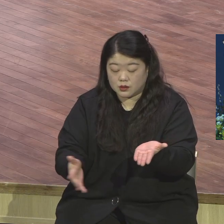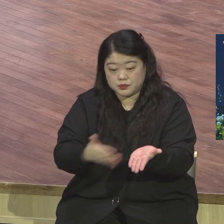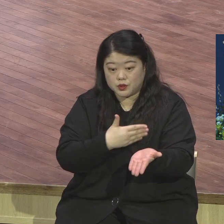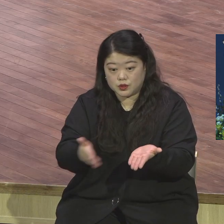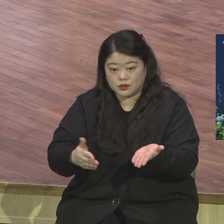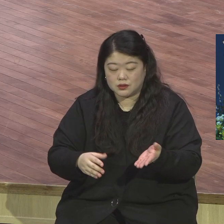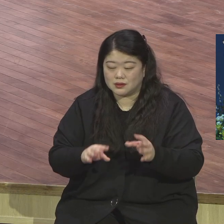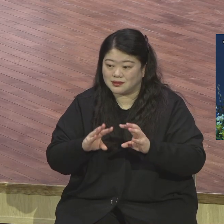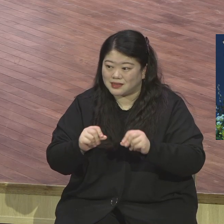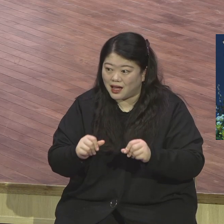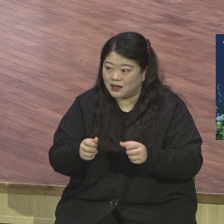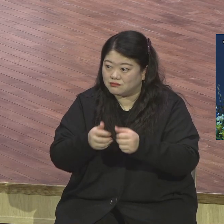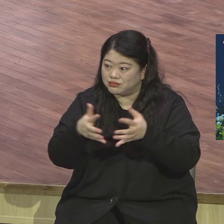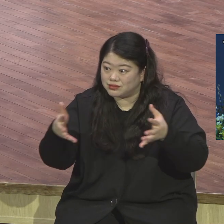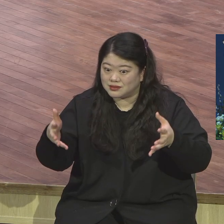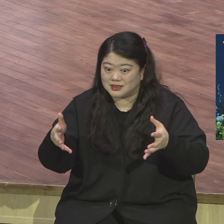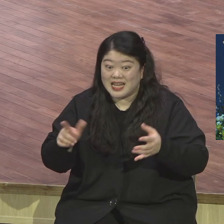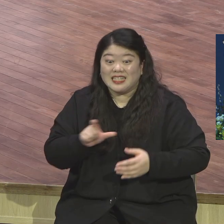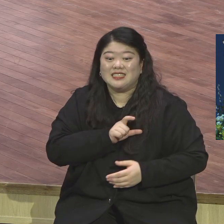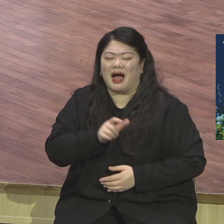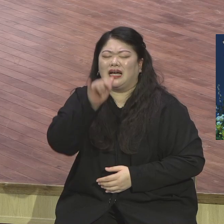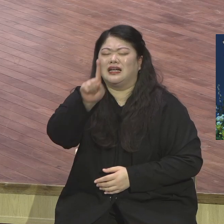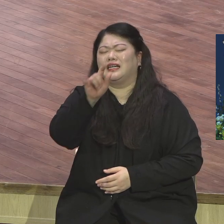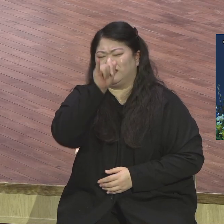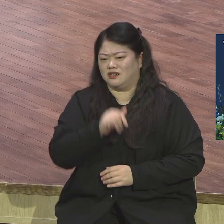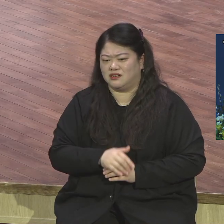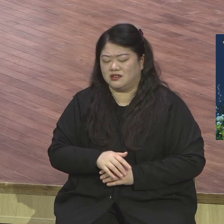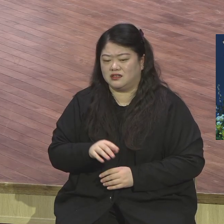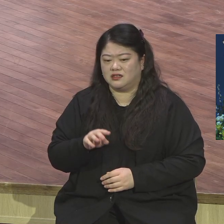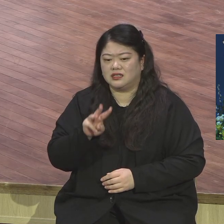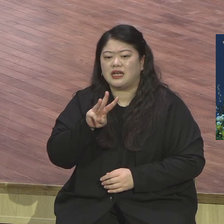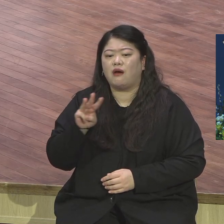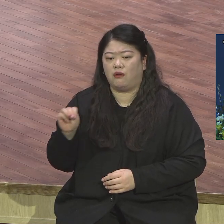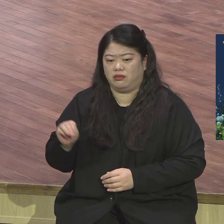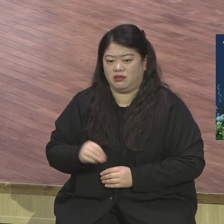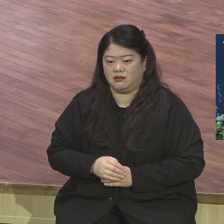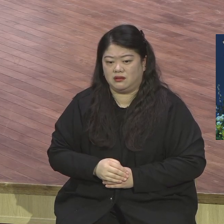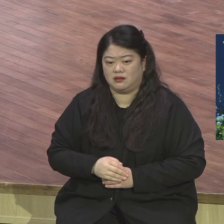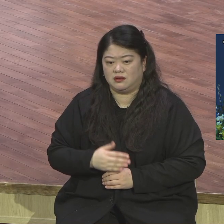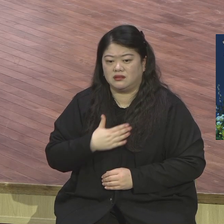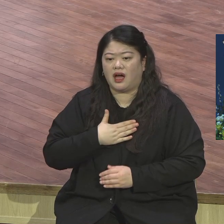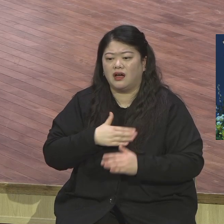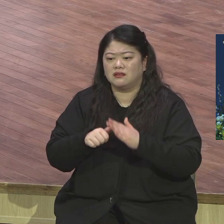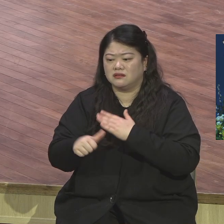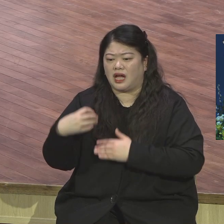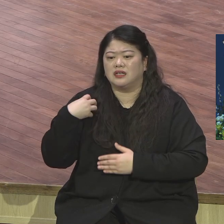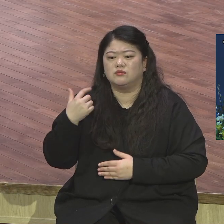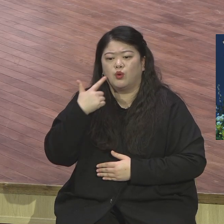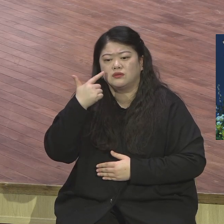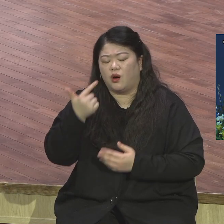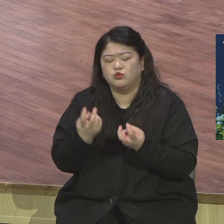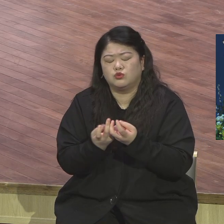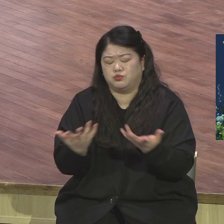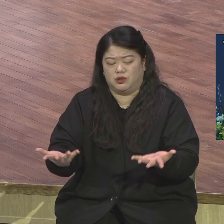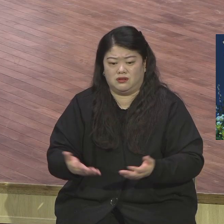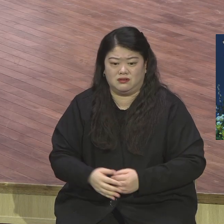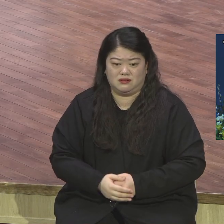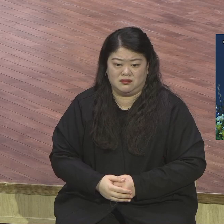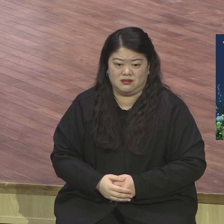여운교회밖에 없습니다 대표라거나 대표 여운교회 대표 단임이라서